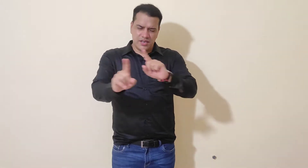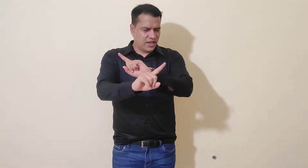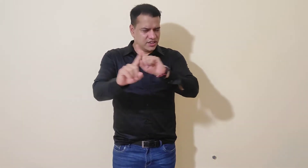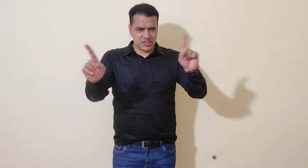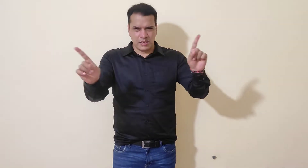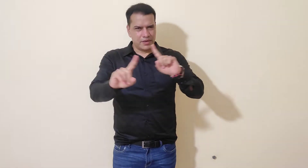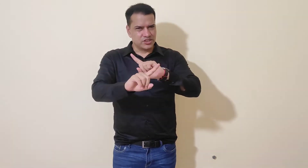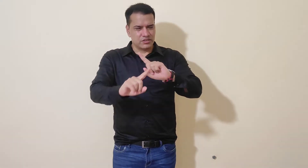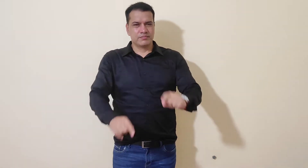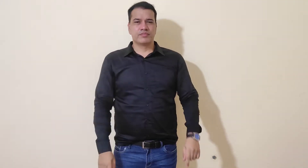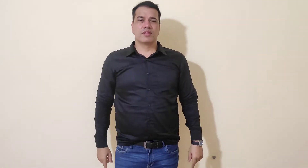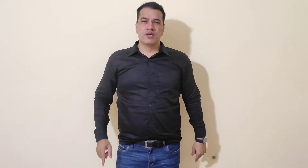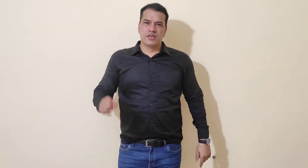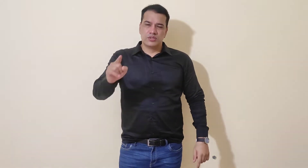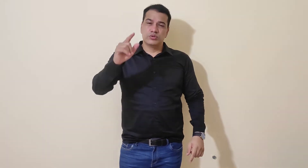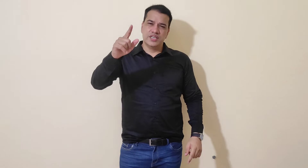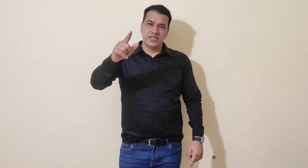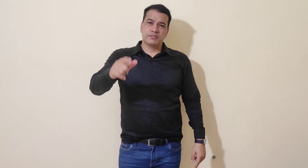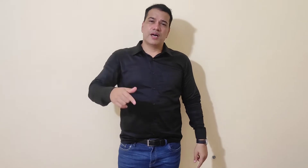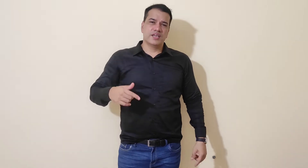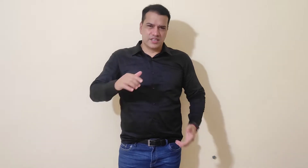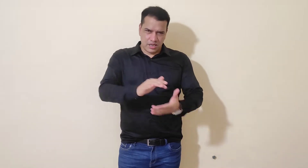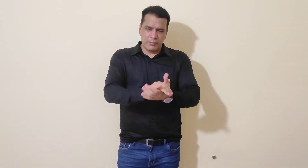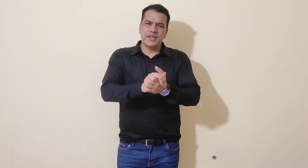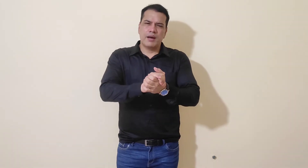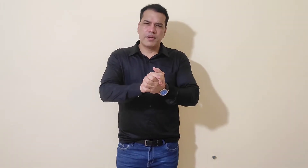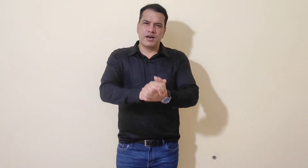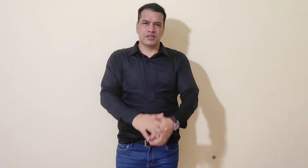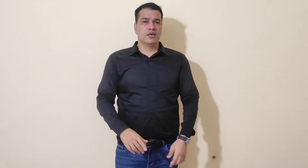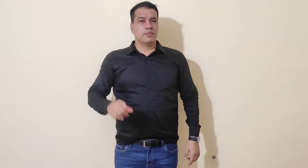ना दे सके पैंशन, पैंशन तो बुड़ापा आने पर थामेगी आपका हाथ,